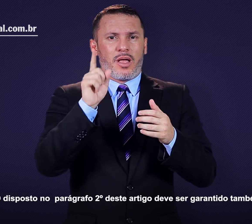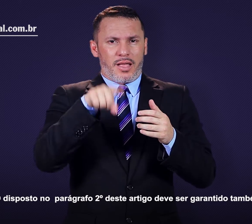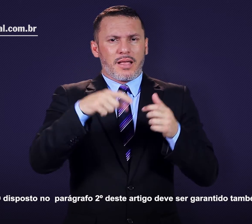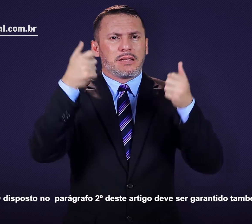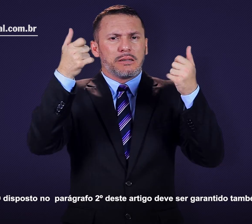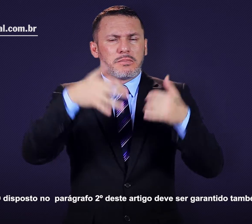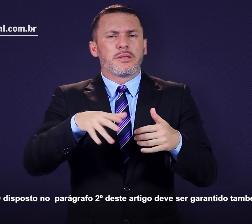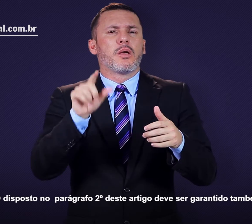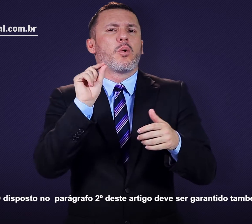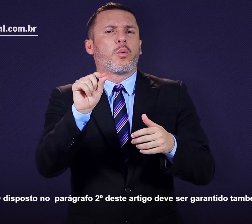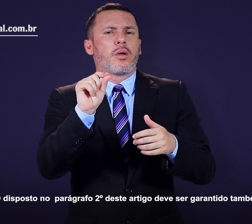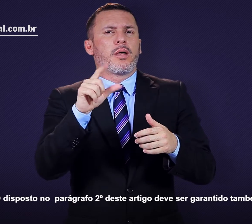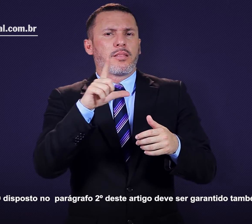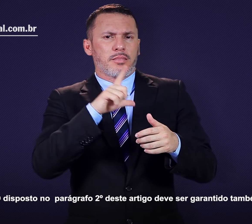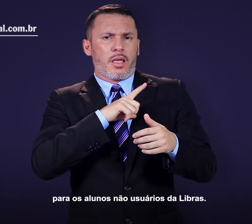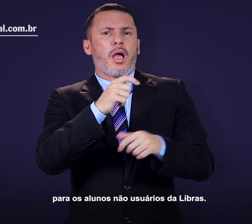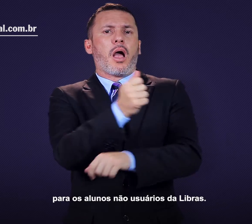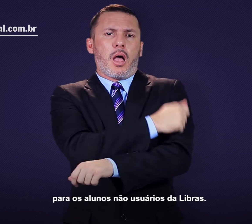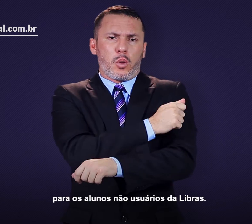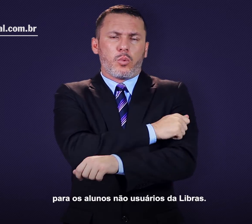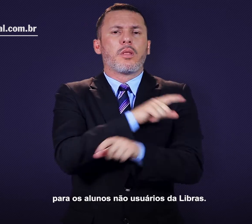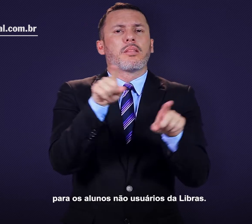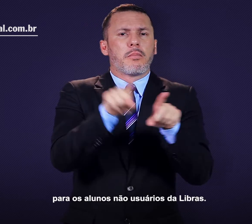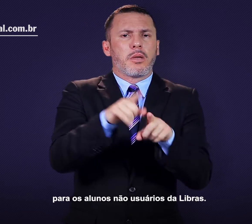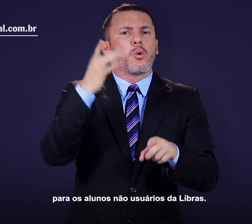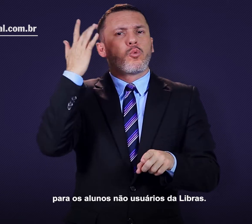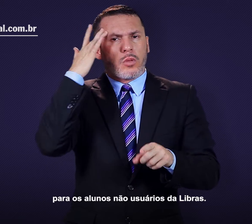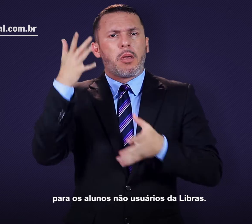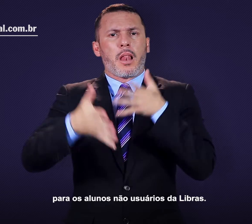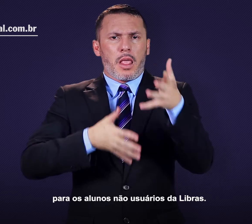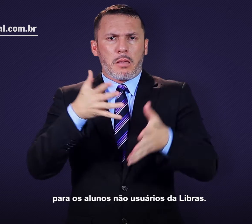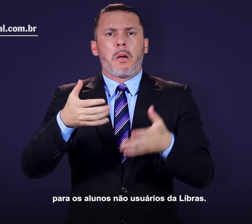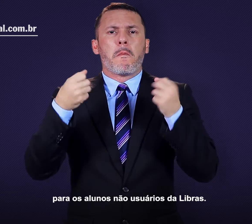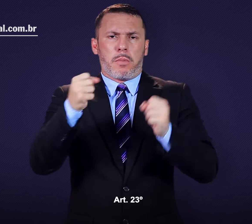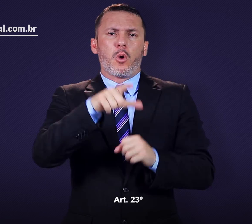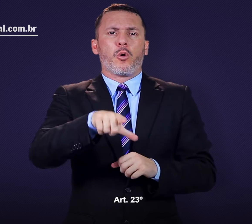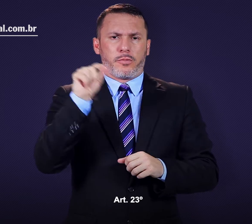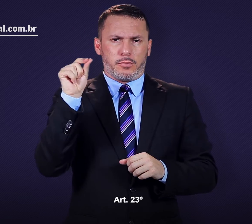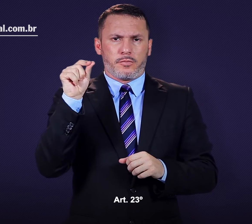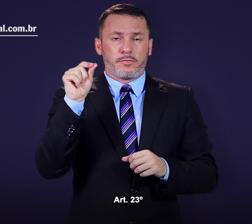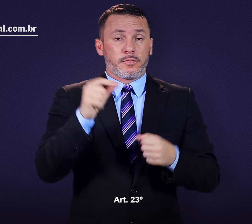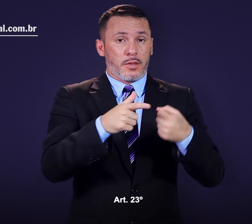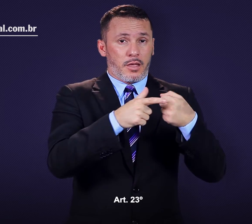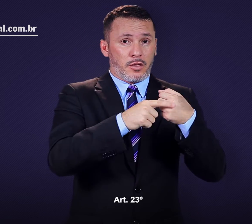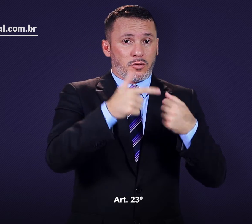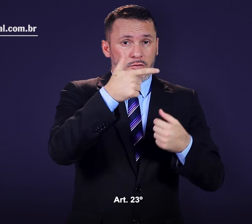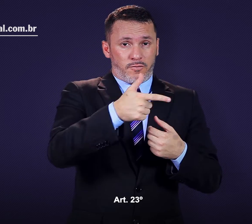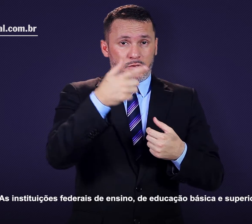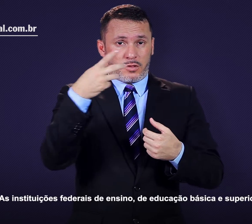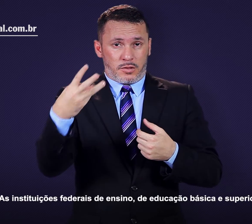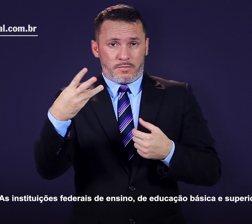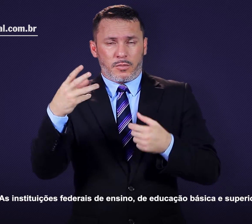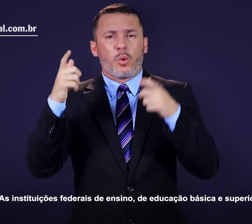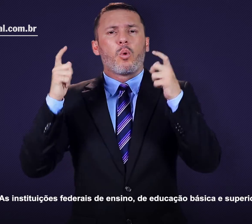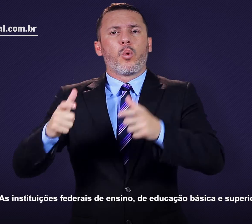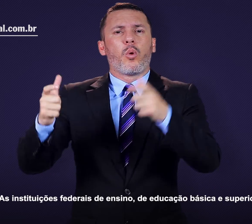deve ser garantido também para os alunos não usuários da libras. Artigo 23. As instituições